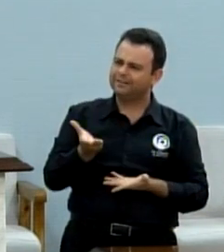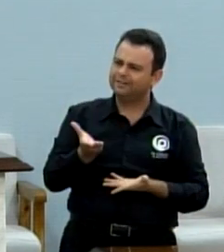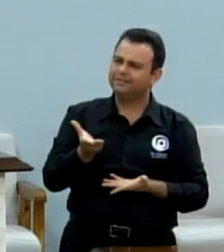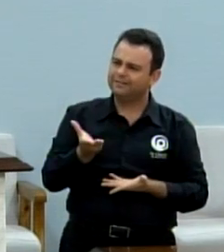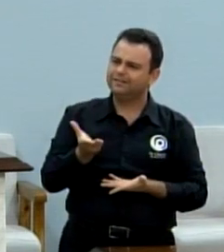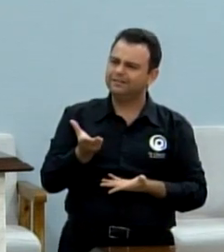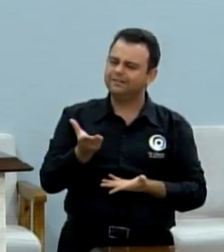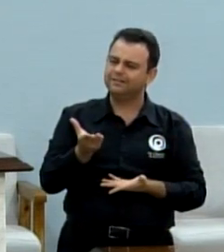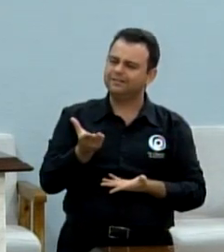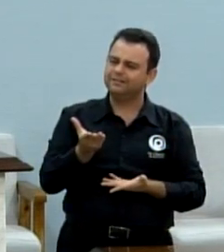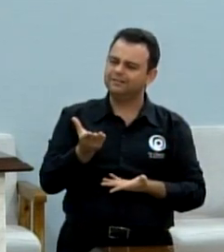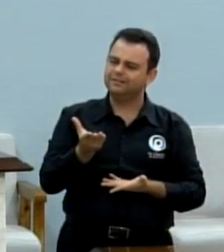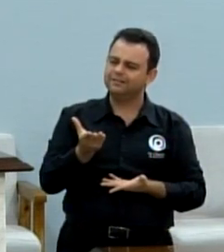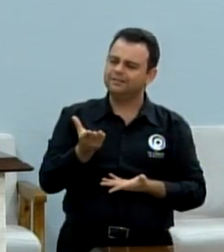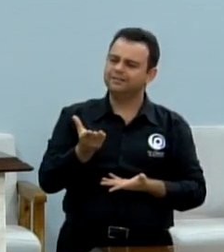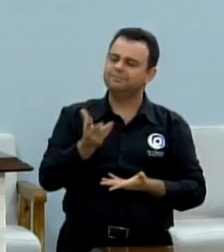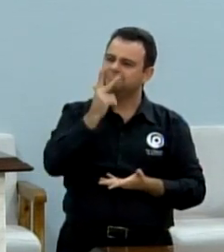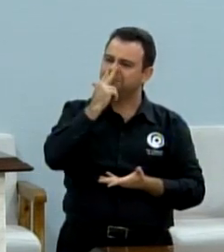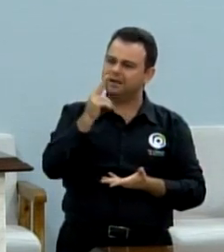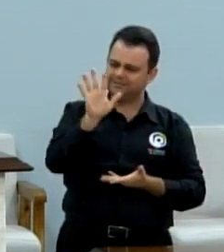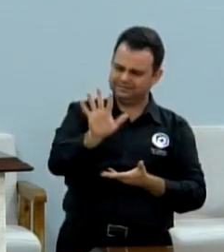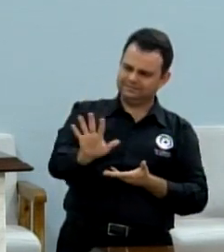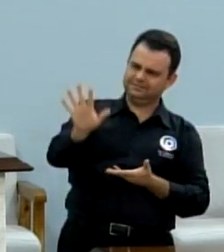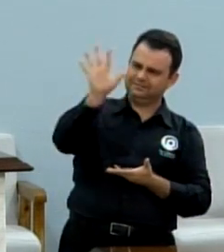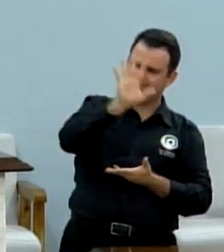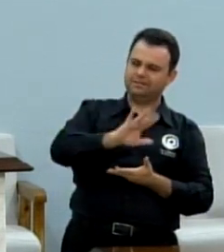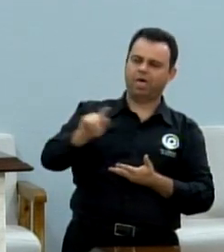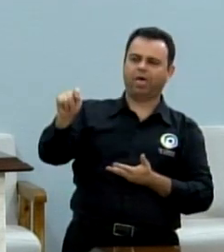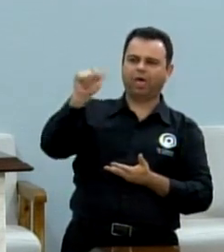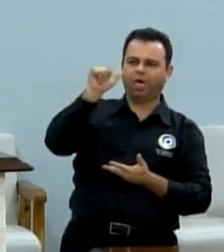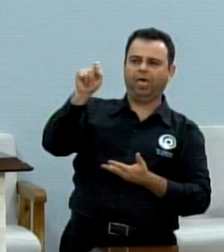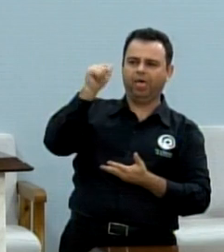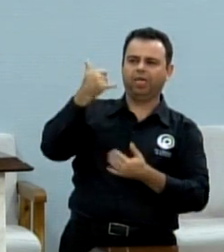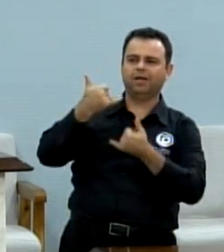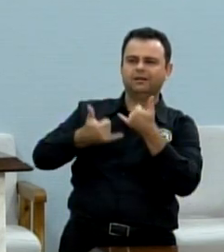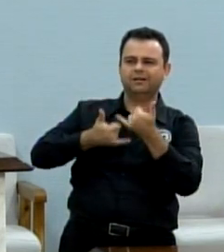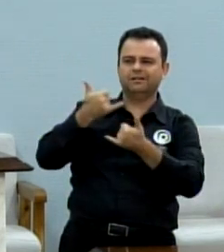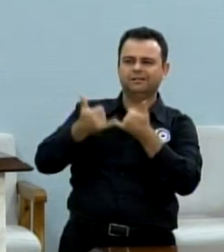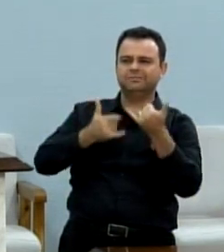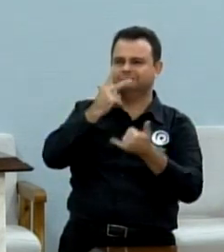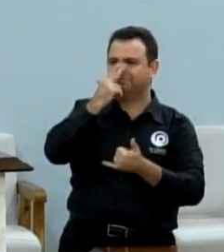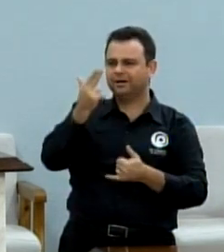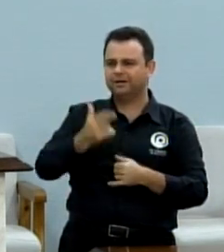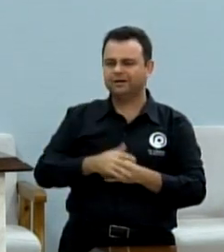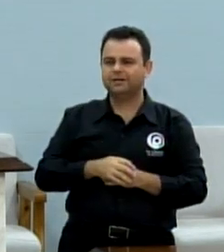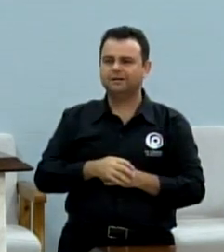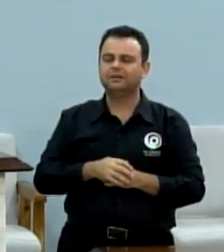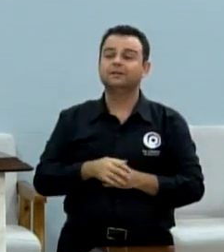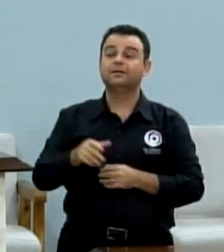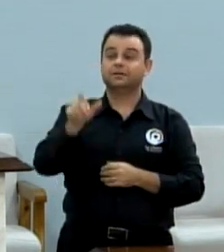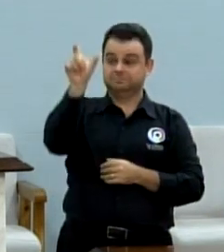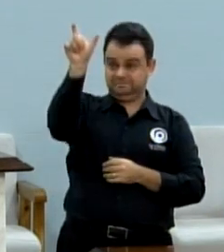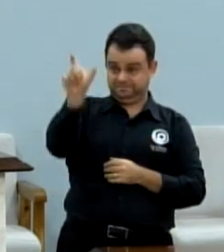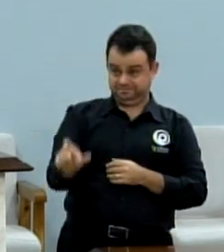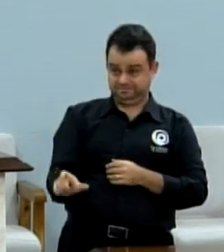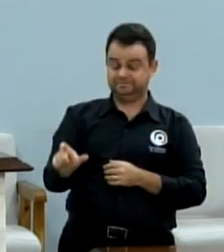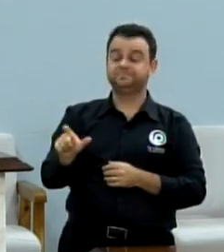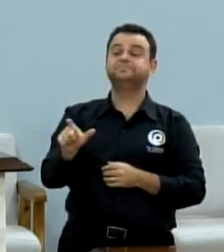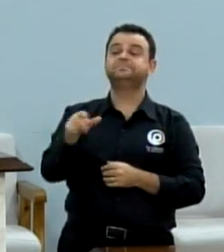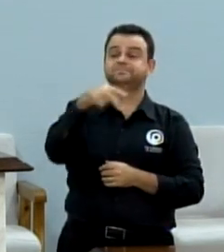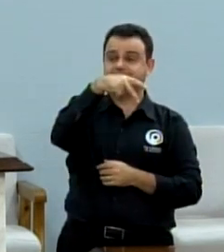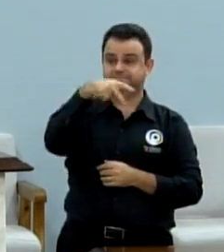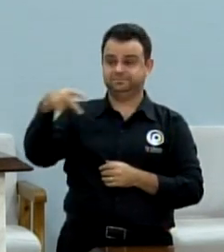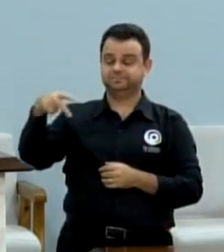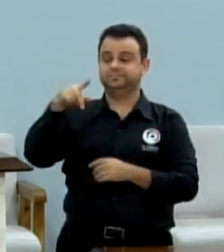Aparenta a parte ré brincar com esse juízo. E aí ele cita o nome. O atual presidente, Luiz